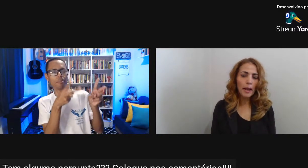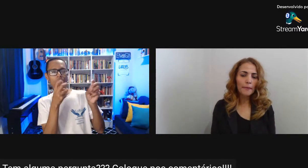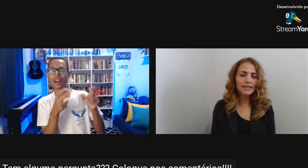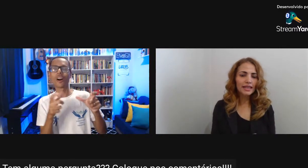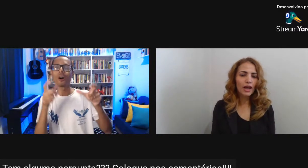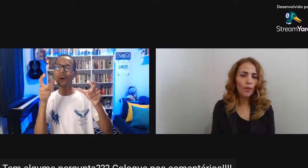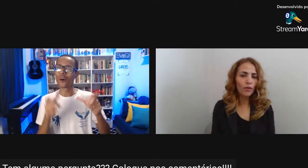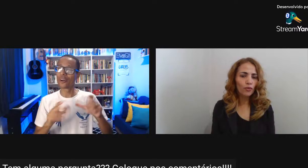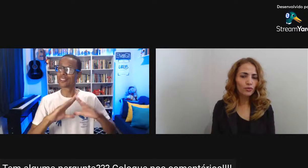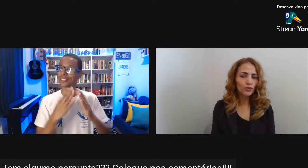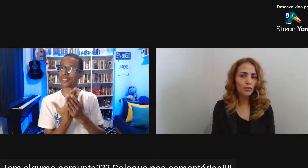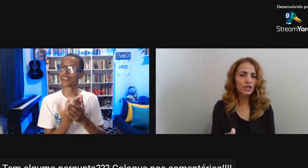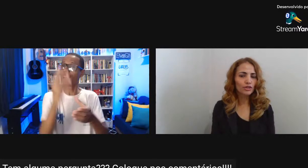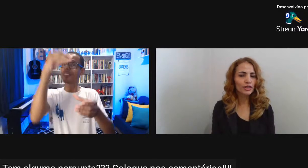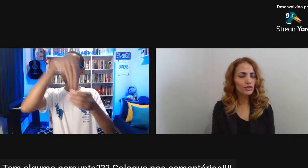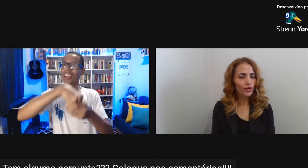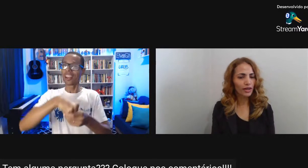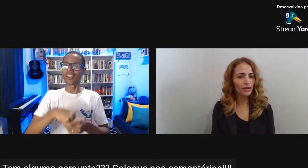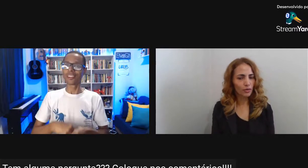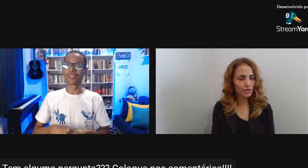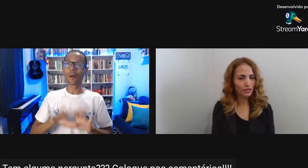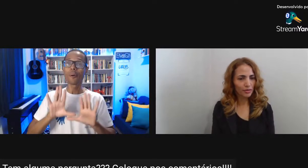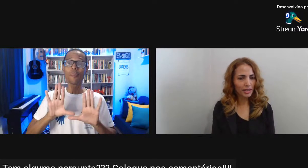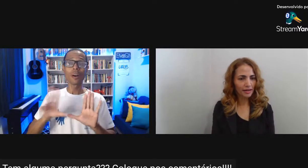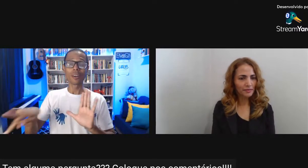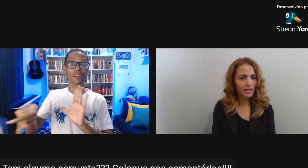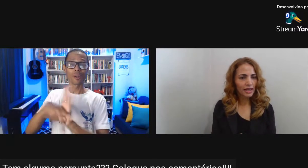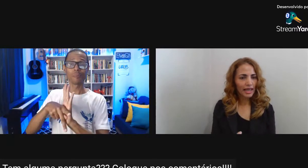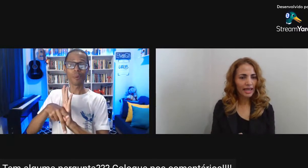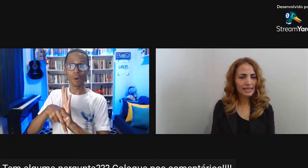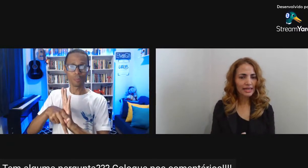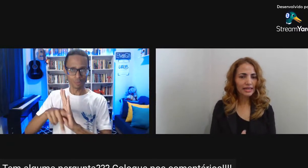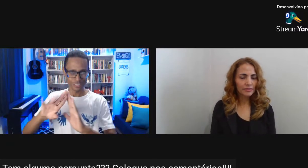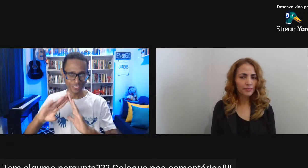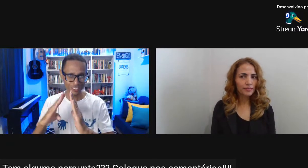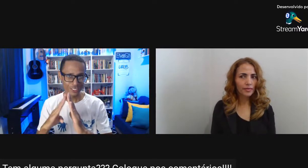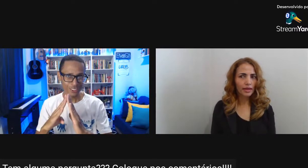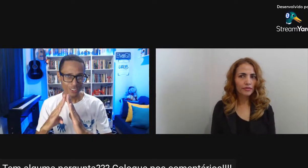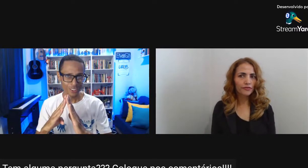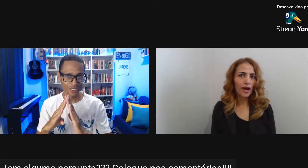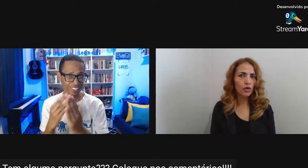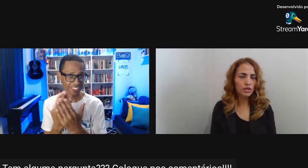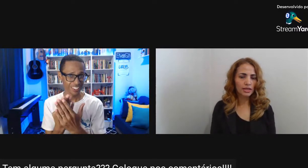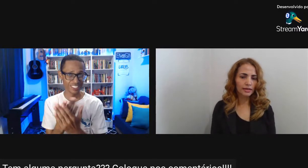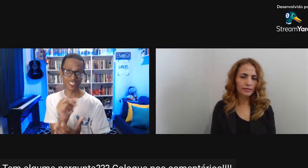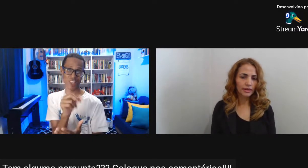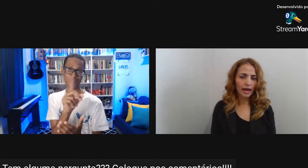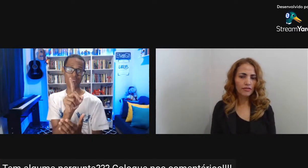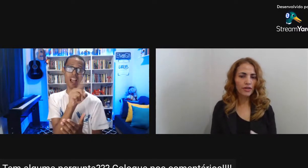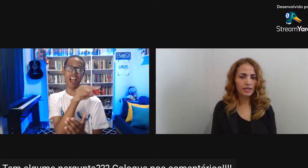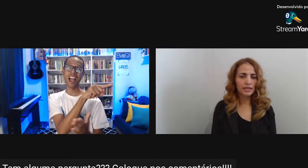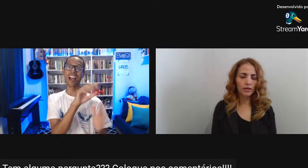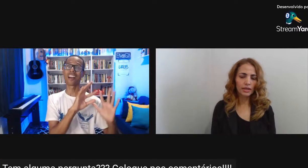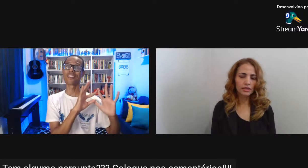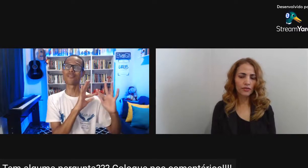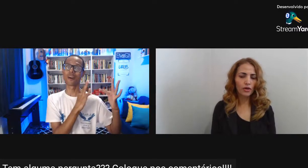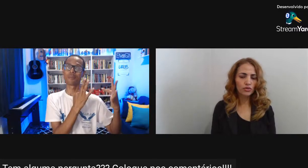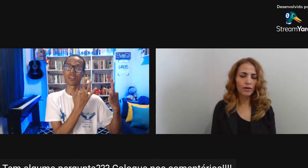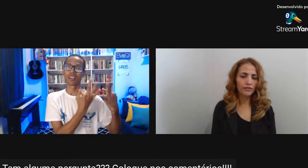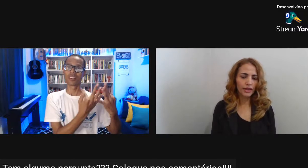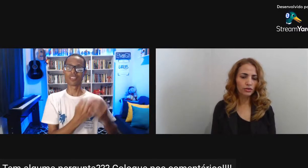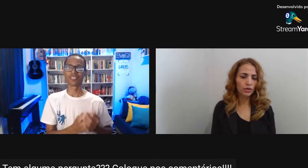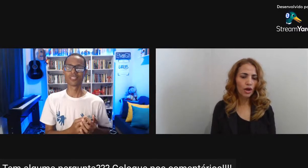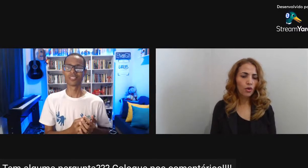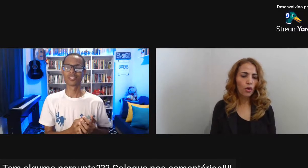escola Mas ele não é Um objeto da escola Ele é um objeto familiar Essa falsa Falsa Afeição E esse